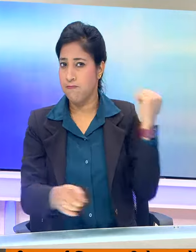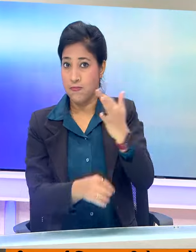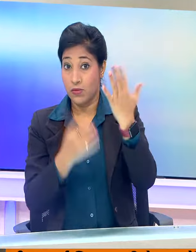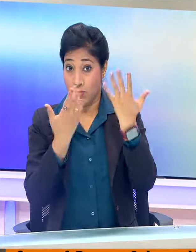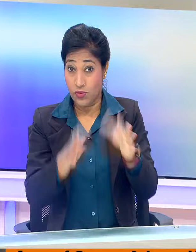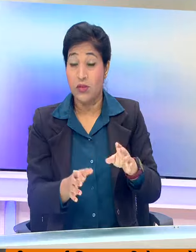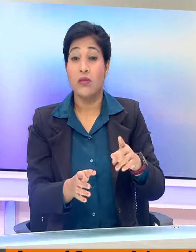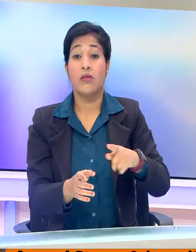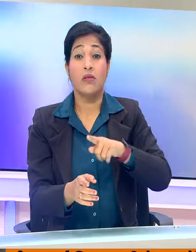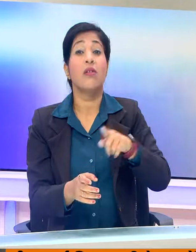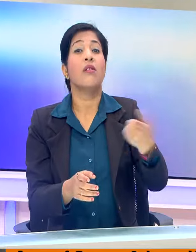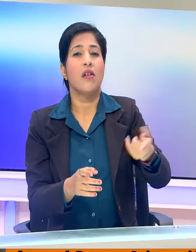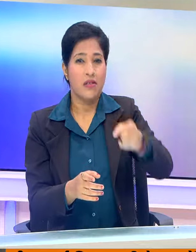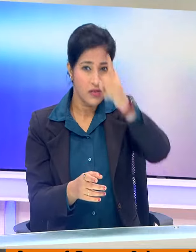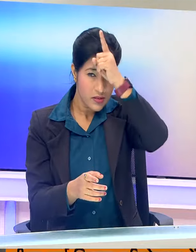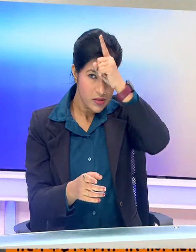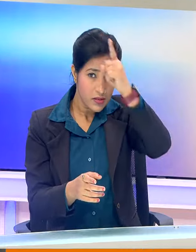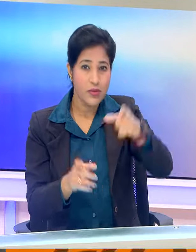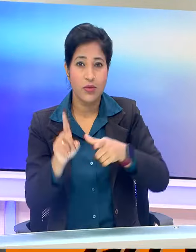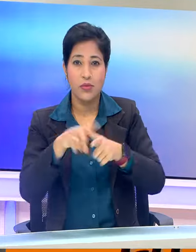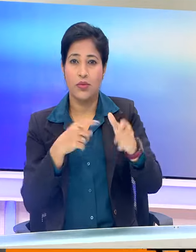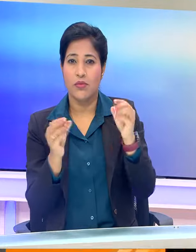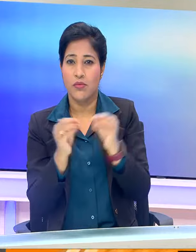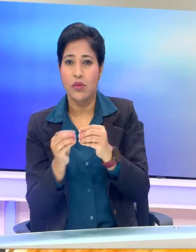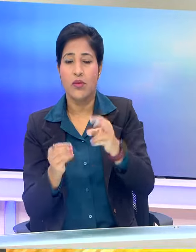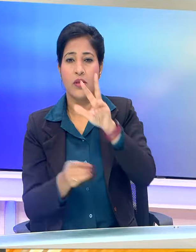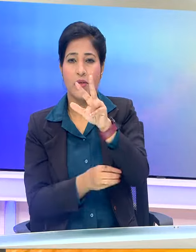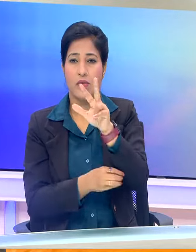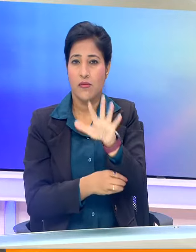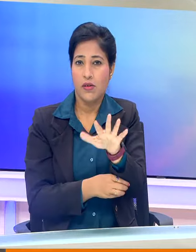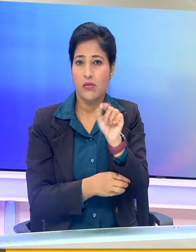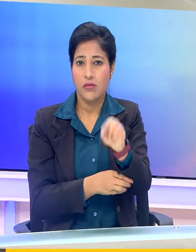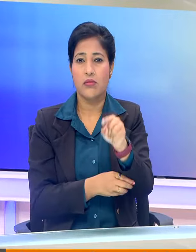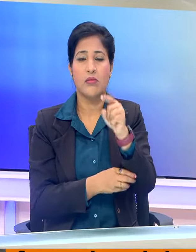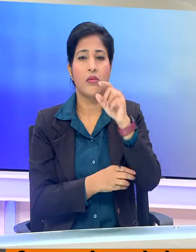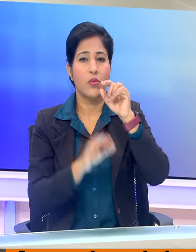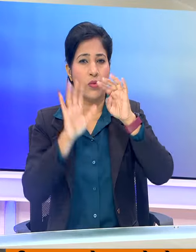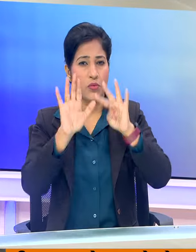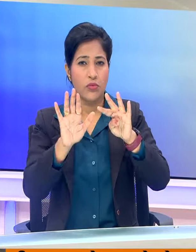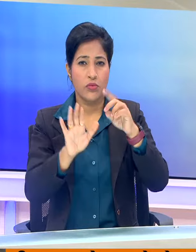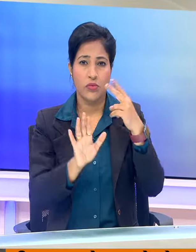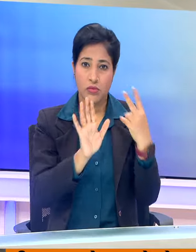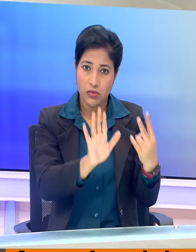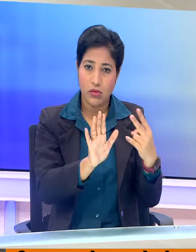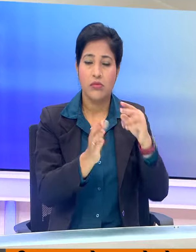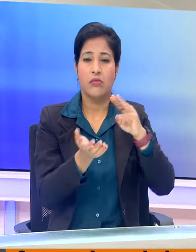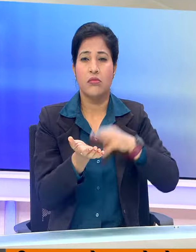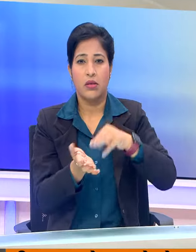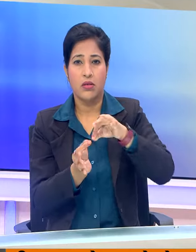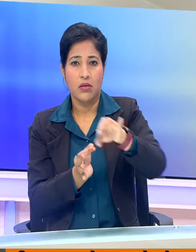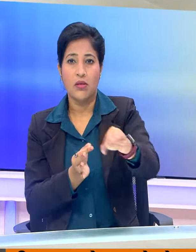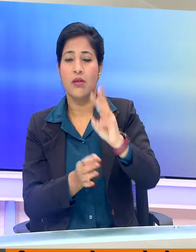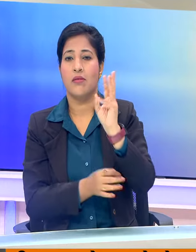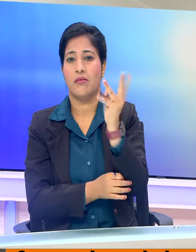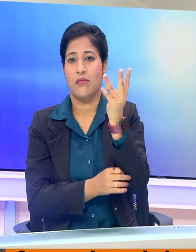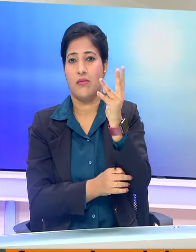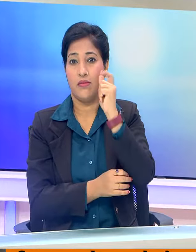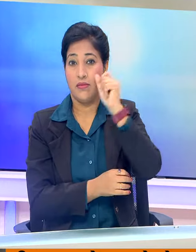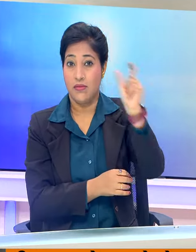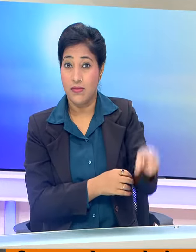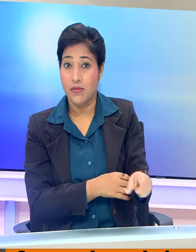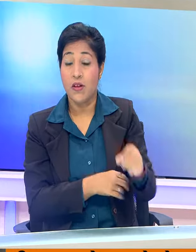जर्मनी के जूलियन बेवर ने 85.97 मीटर का बेस्ट थ्रो किया वो तीसरे स्थान पर रहे